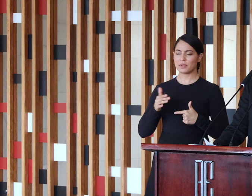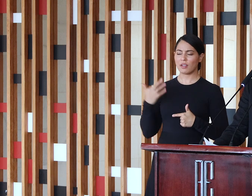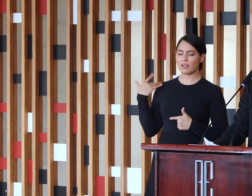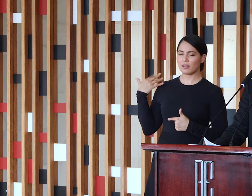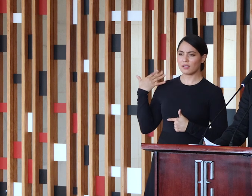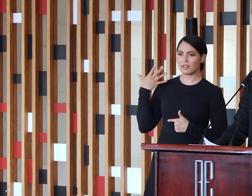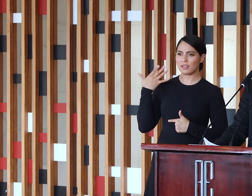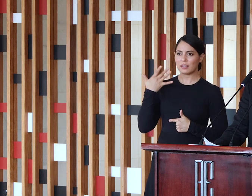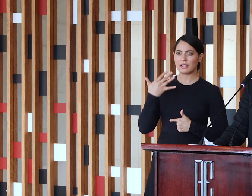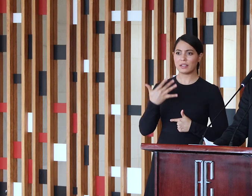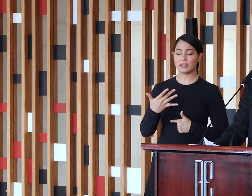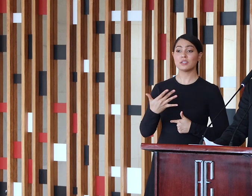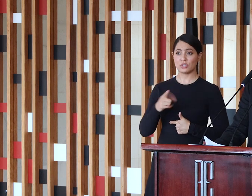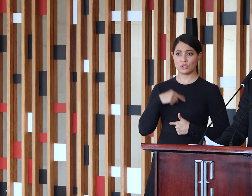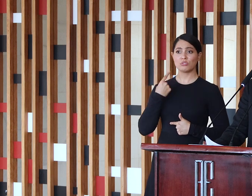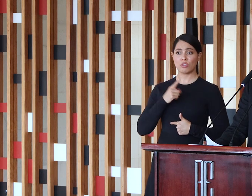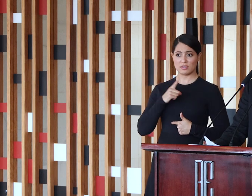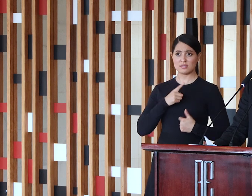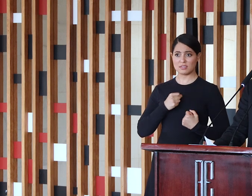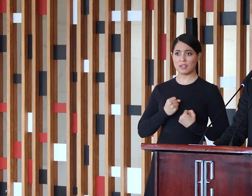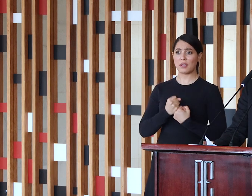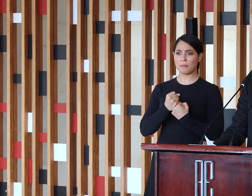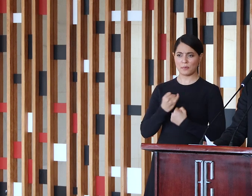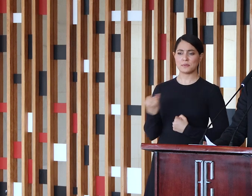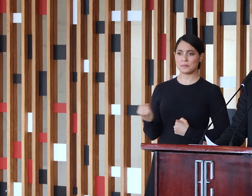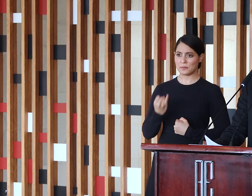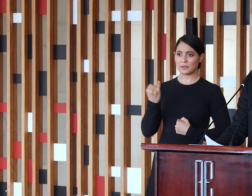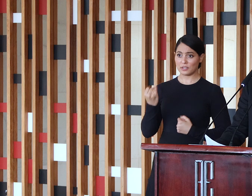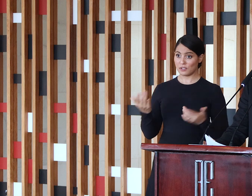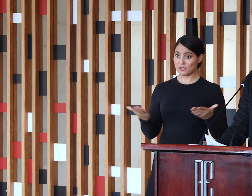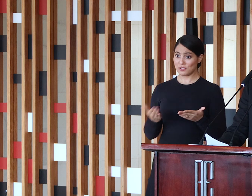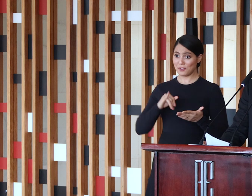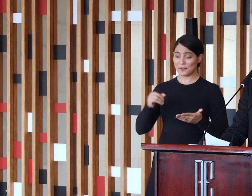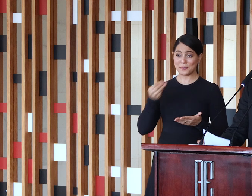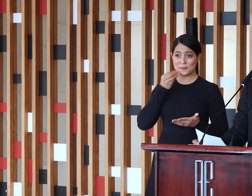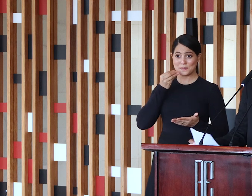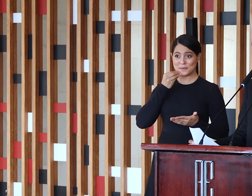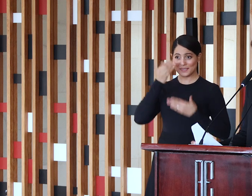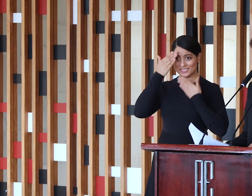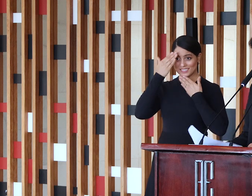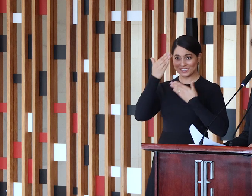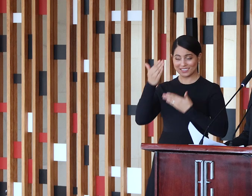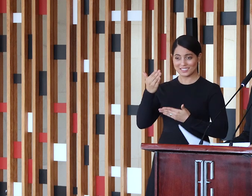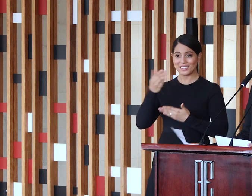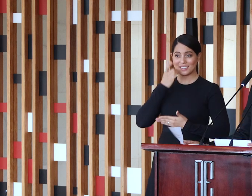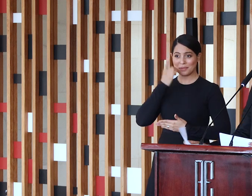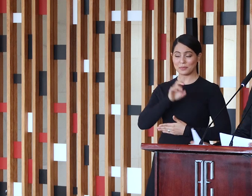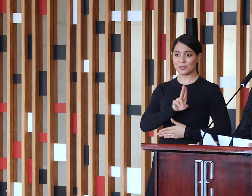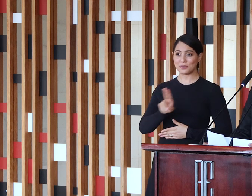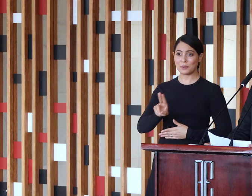temos contado com contribuição muito importante, aqui aproveito para agradecer ao deputado Evair de Mello, um